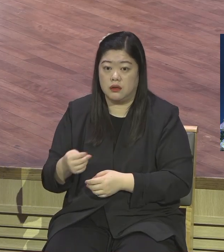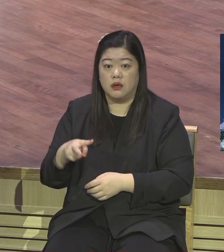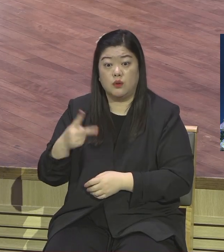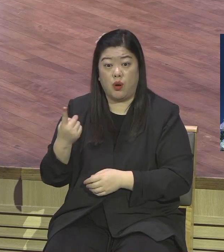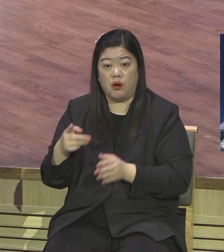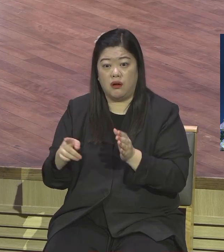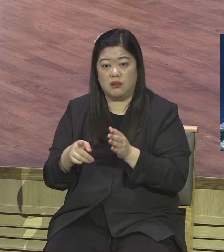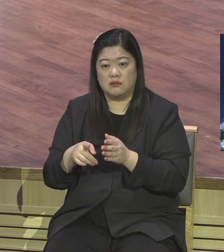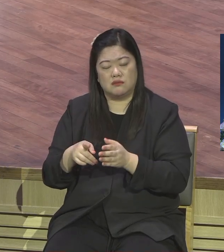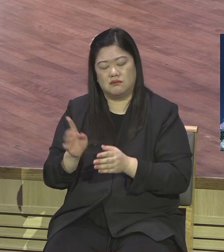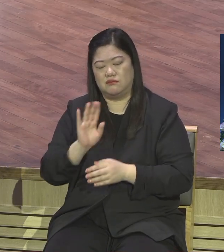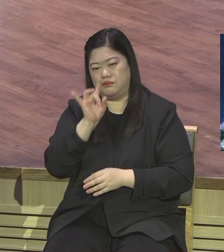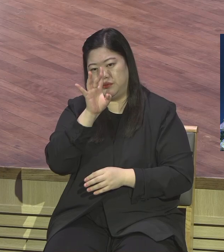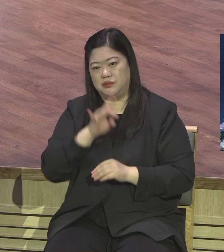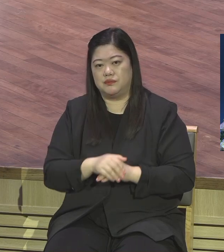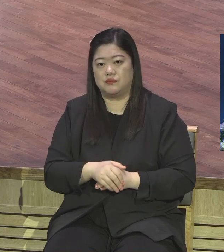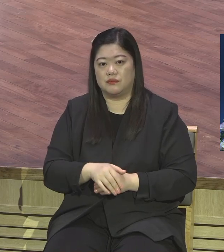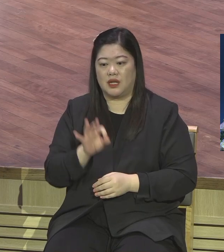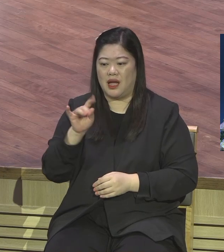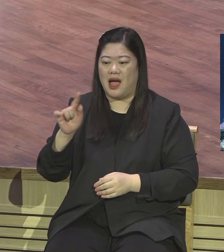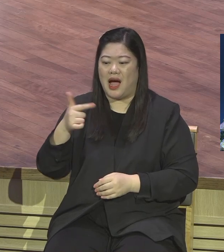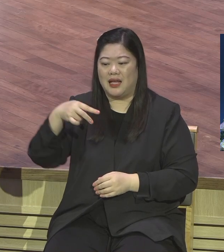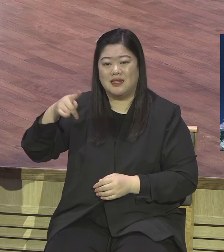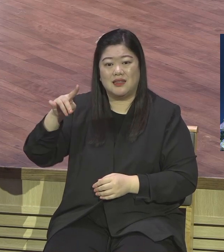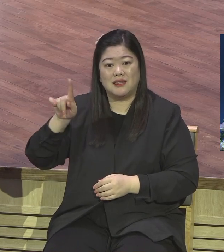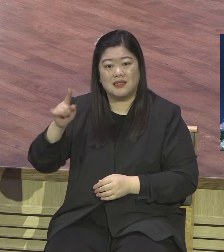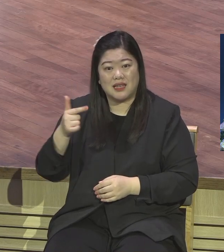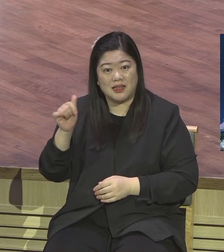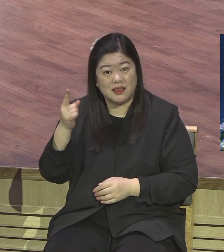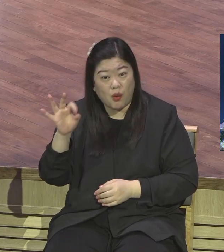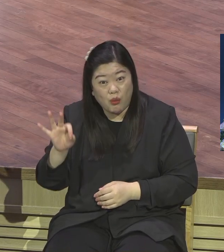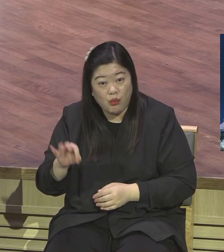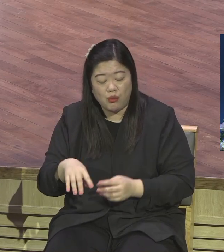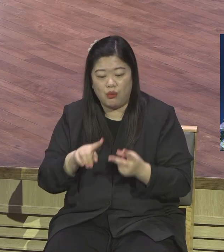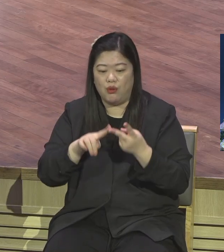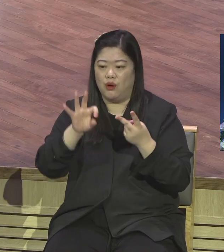이만이가 무슨 마음에서 천만의 말씀이요 부처